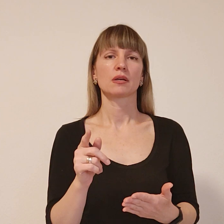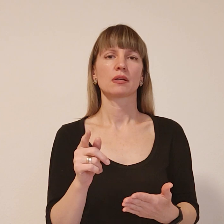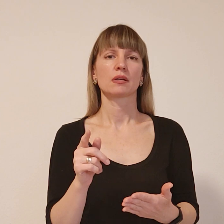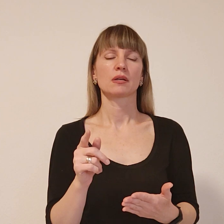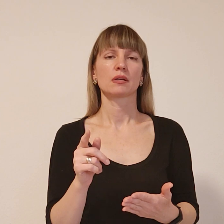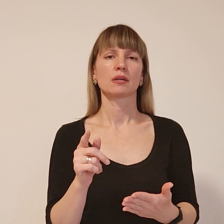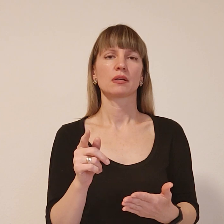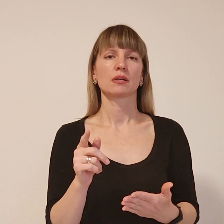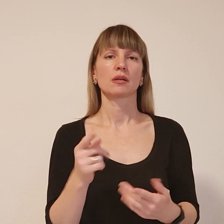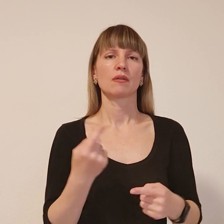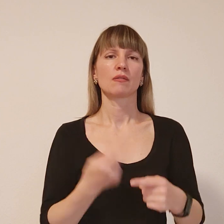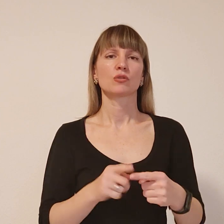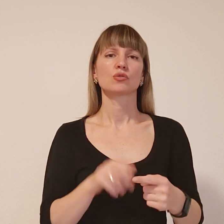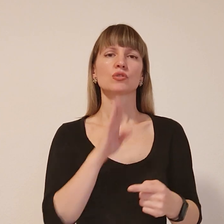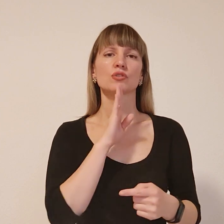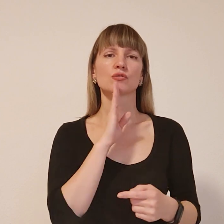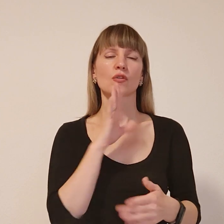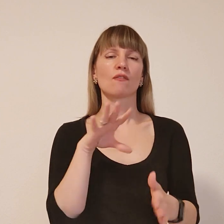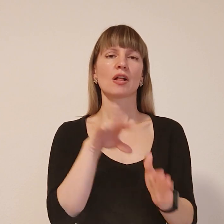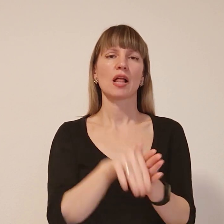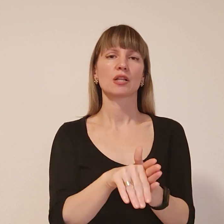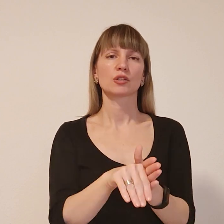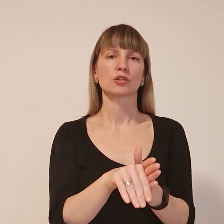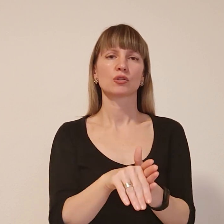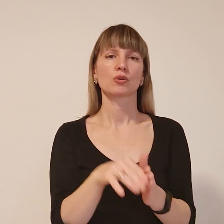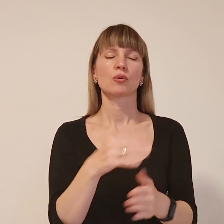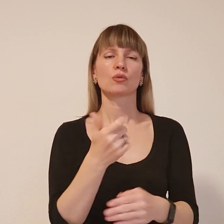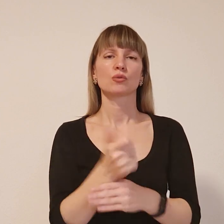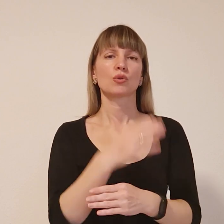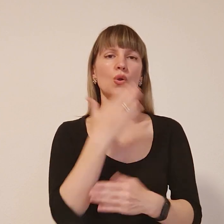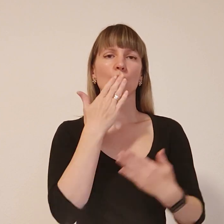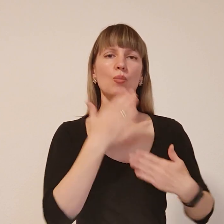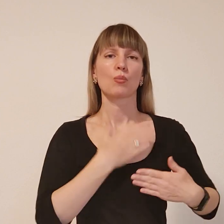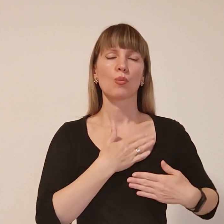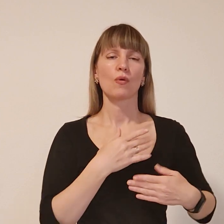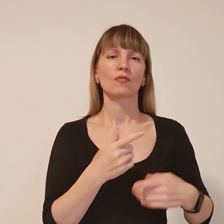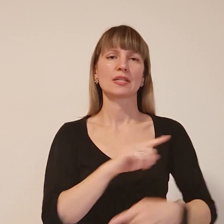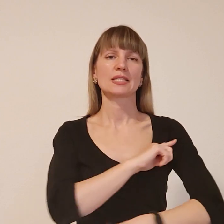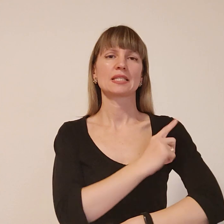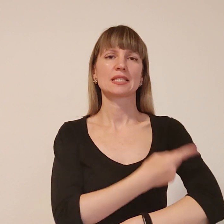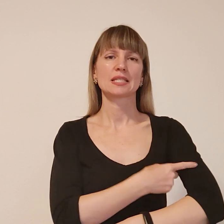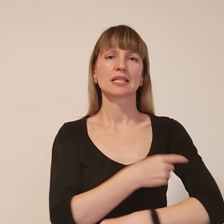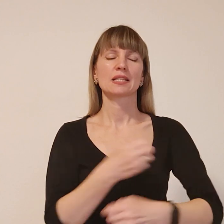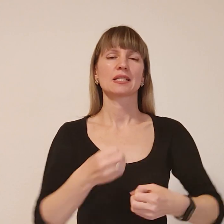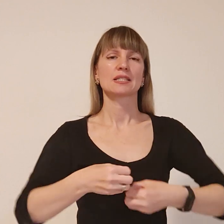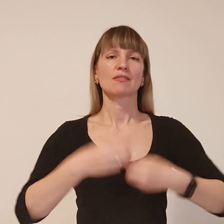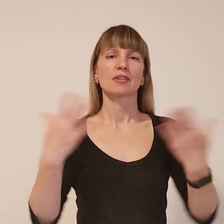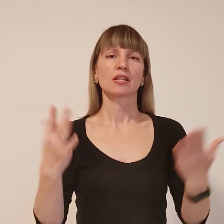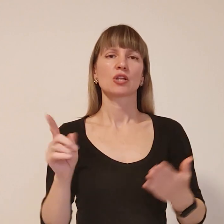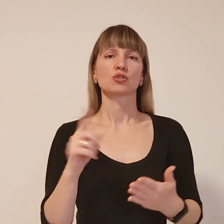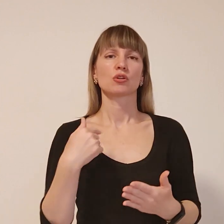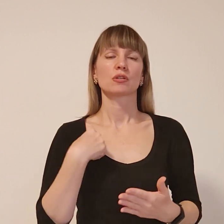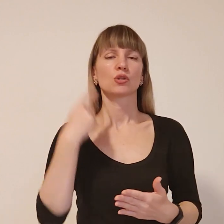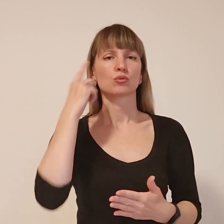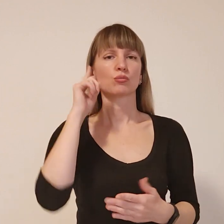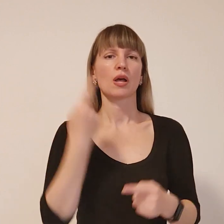в цю дівчинку вкладено стільки любові, стільки сил, стільки світла, що я надію, що ця дівчинка буде